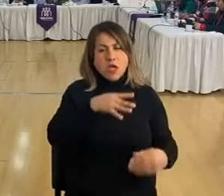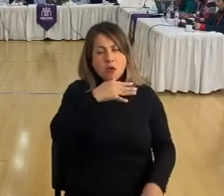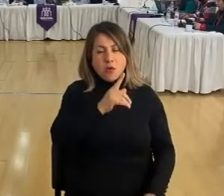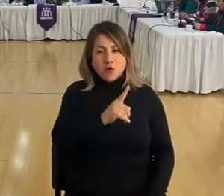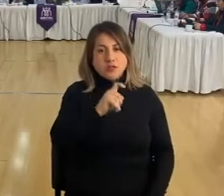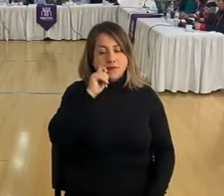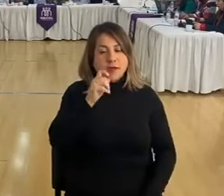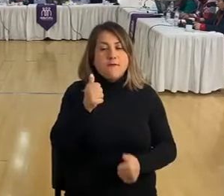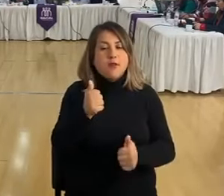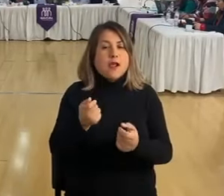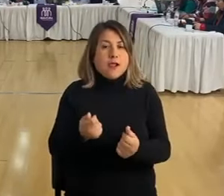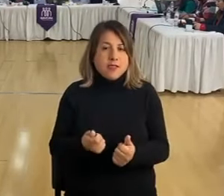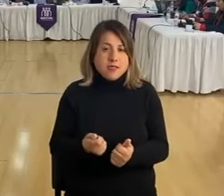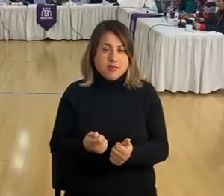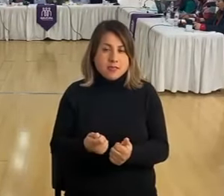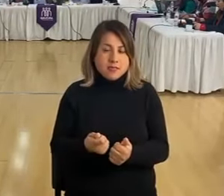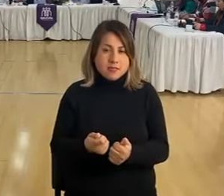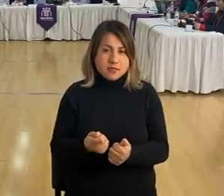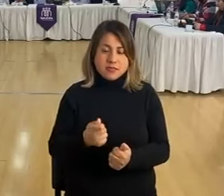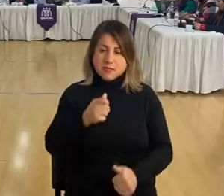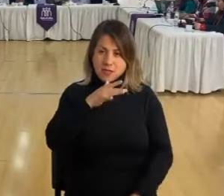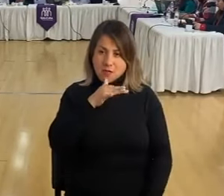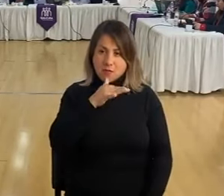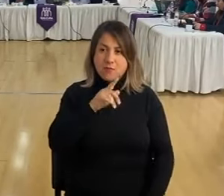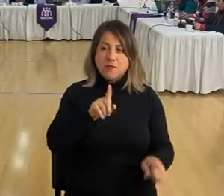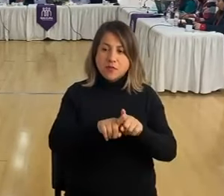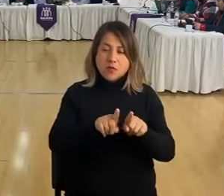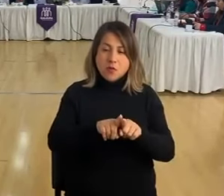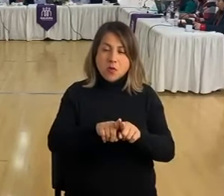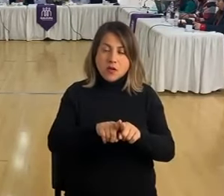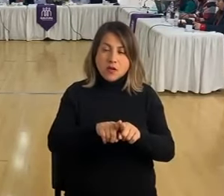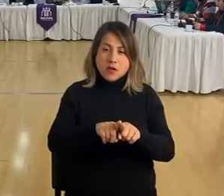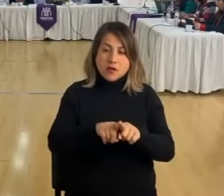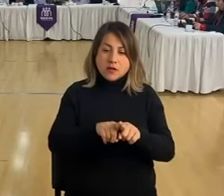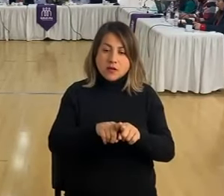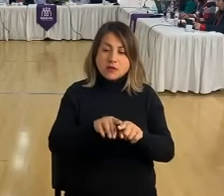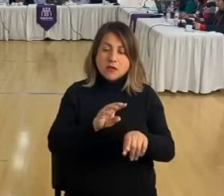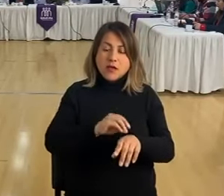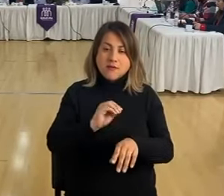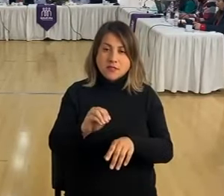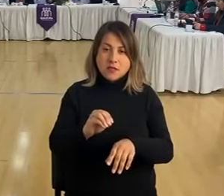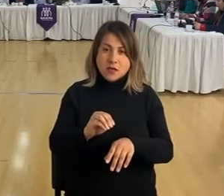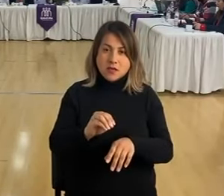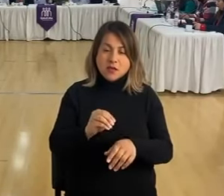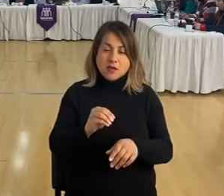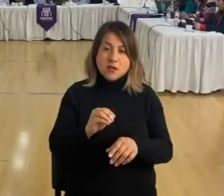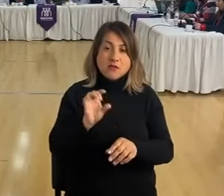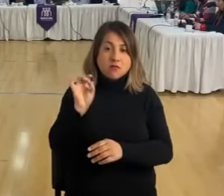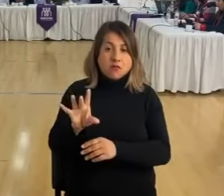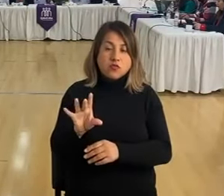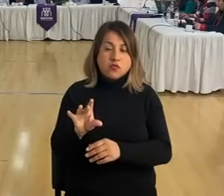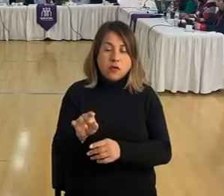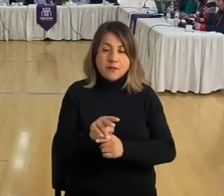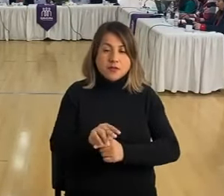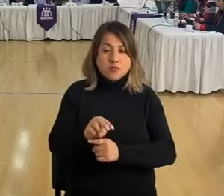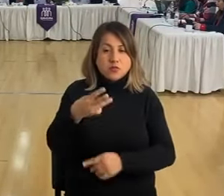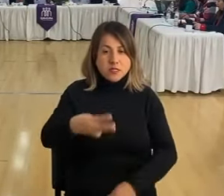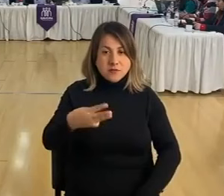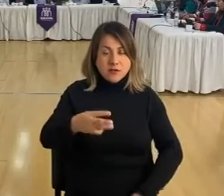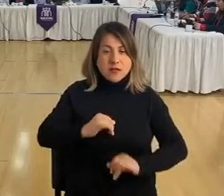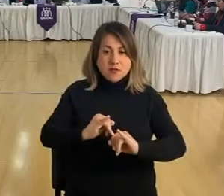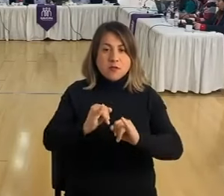calidad. Por ahí también compartí a la Administración Municipal información referente a